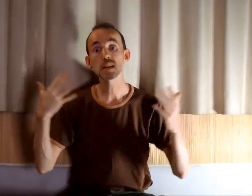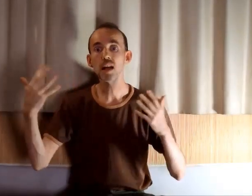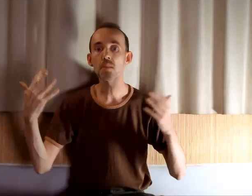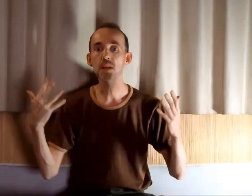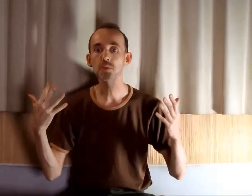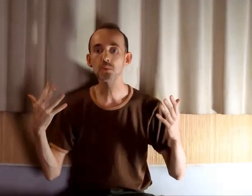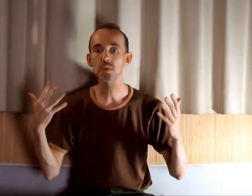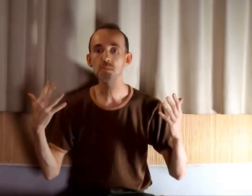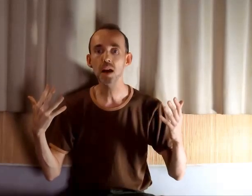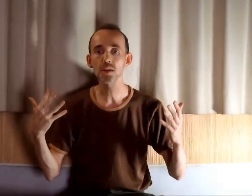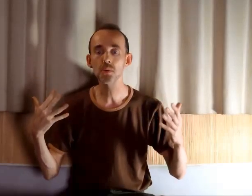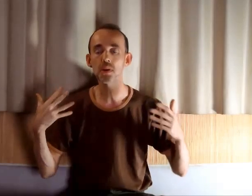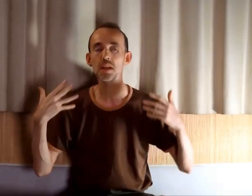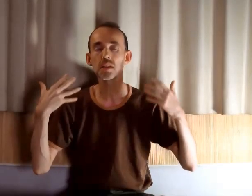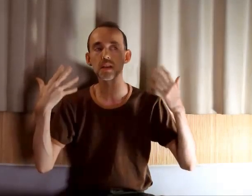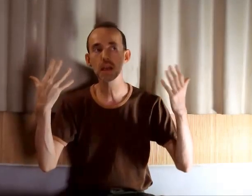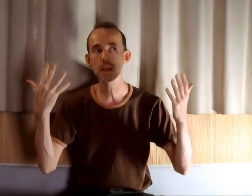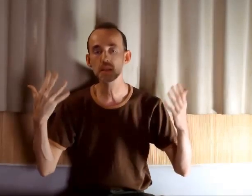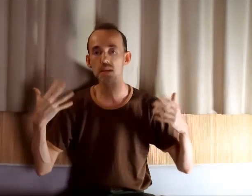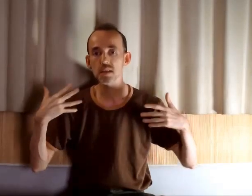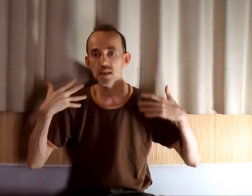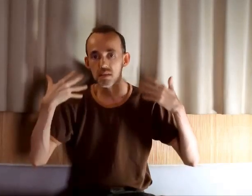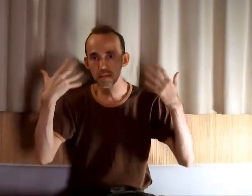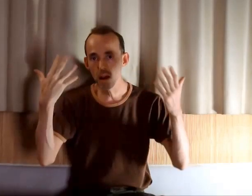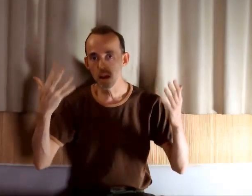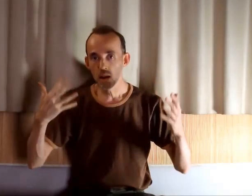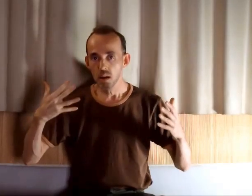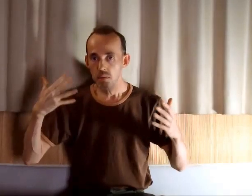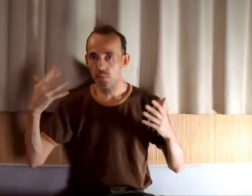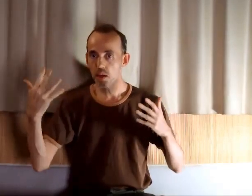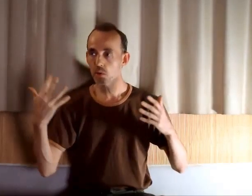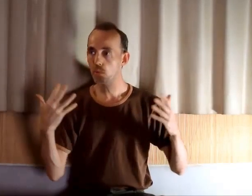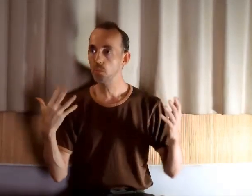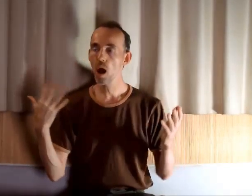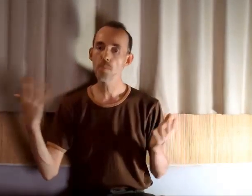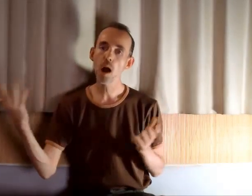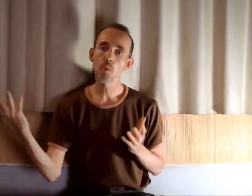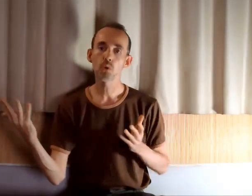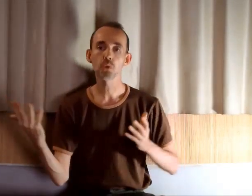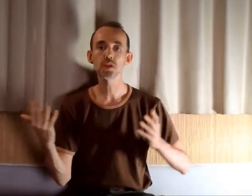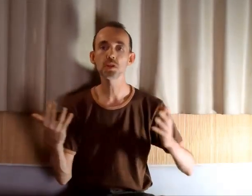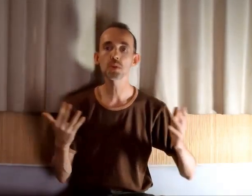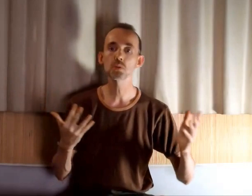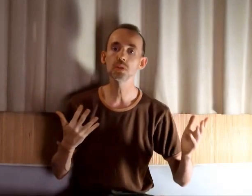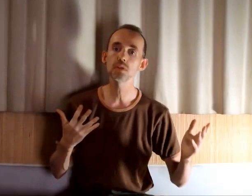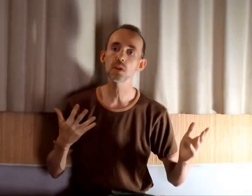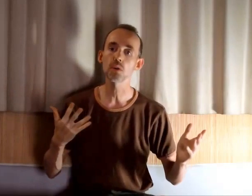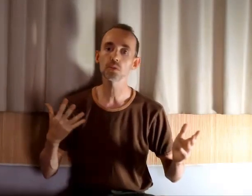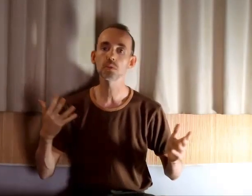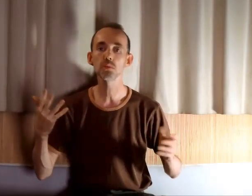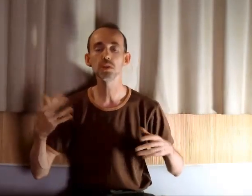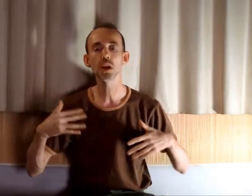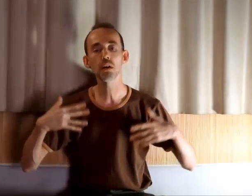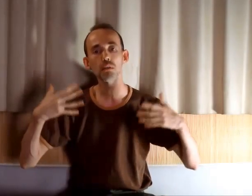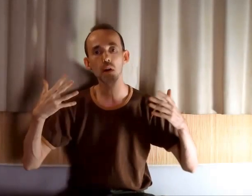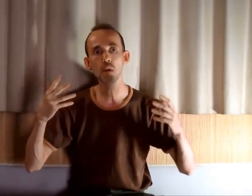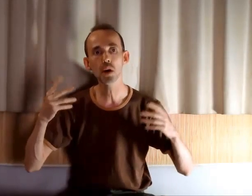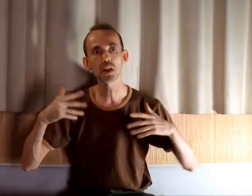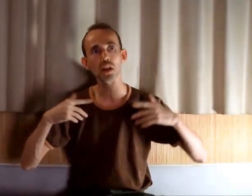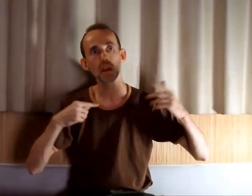cette impression de séparation et c'est ce qui va faire que, apparemment, dans des situations différentes, il va y avoir des